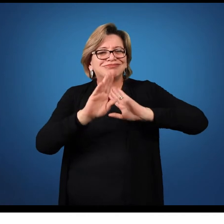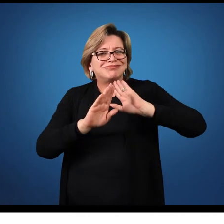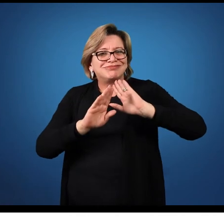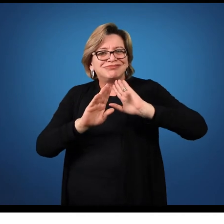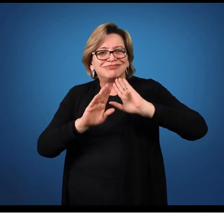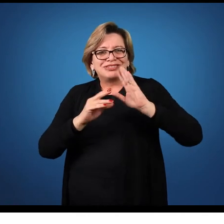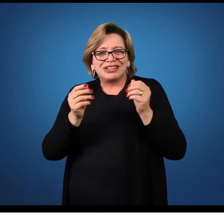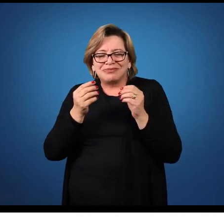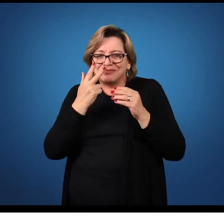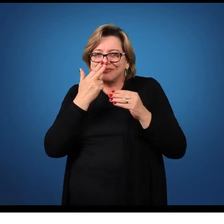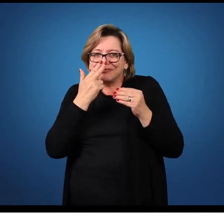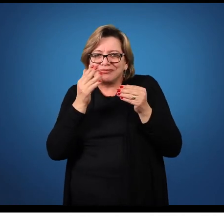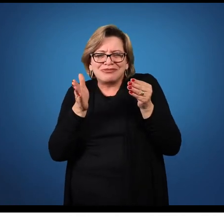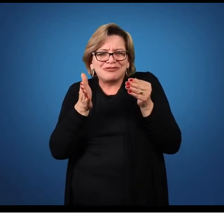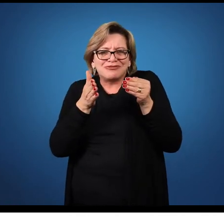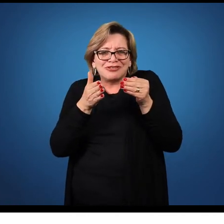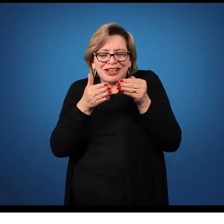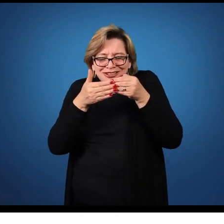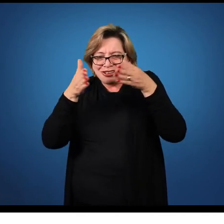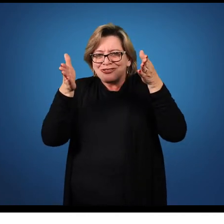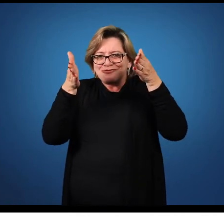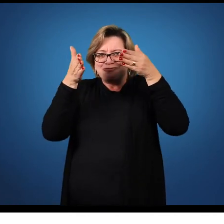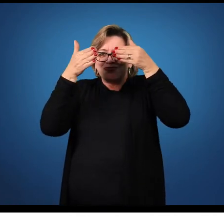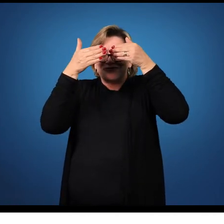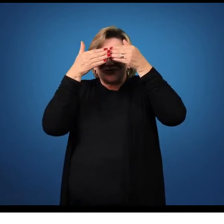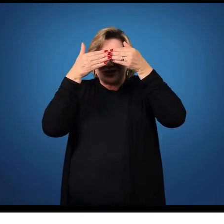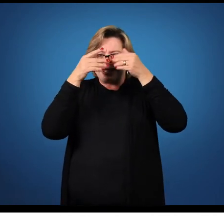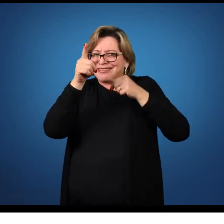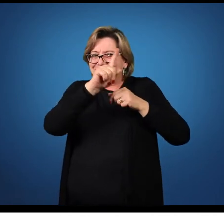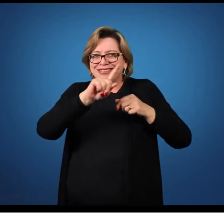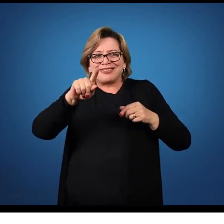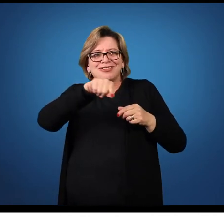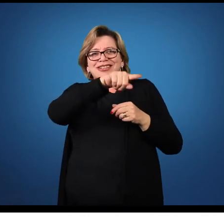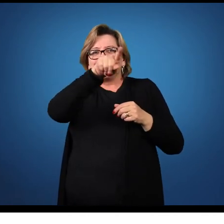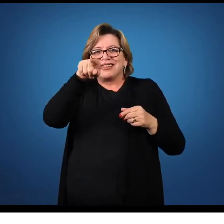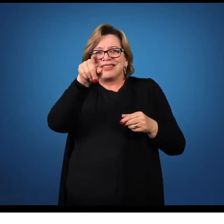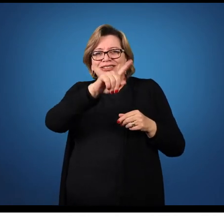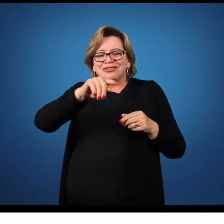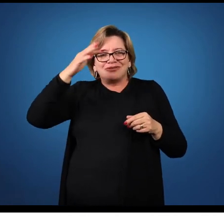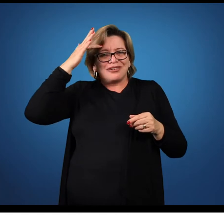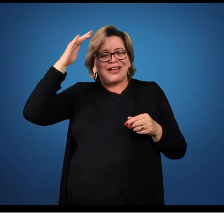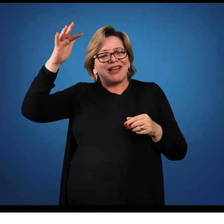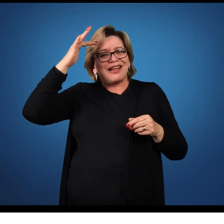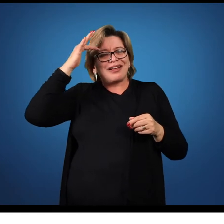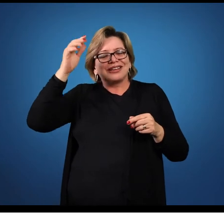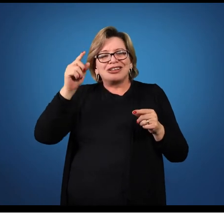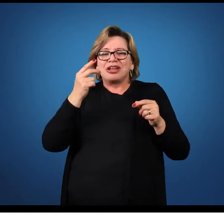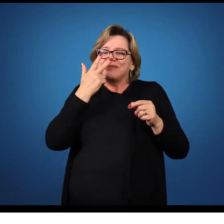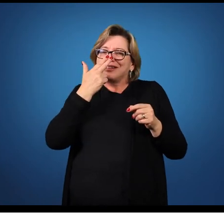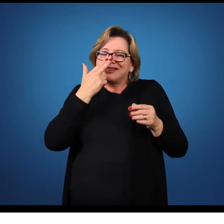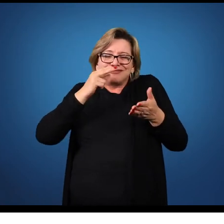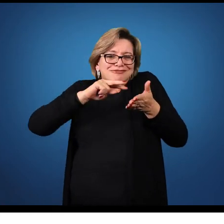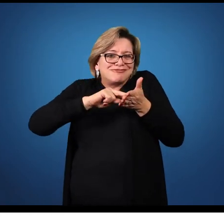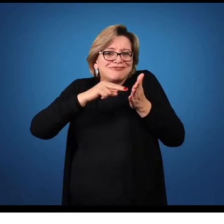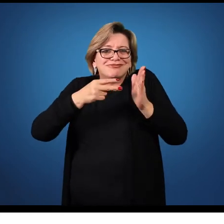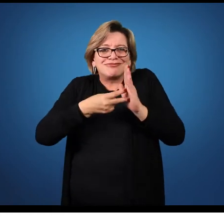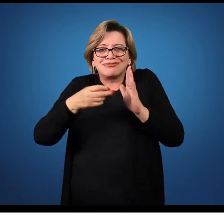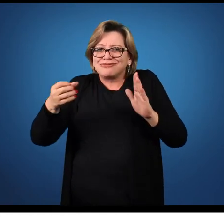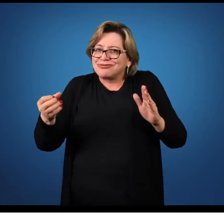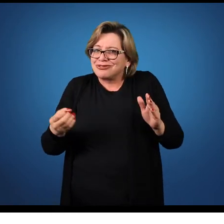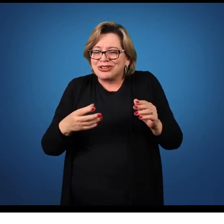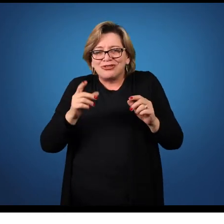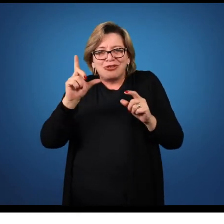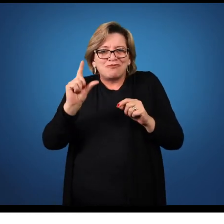fechar o pensamento de vocês. Não iam deixar ampliar tanto. Então, ele não ia deixar ressignificar tanto. Então,